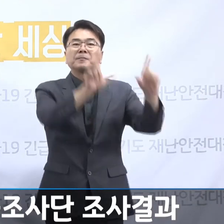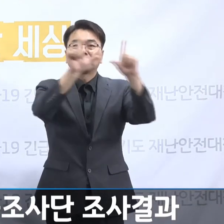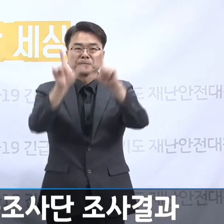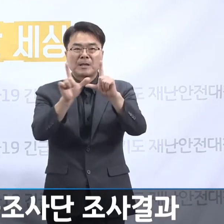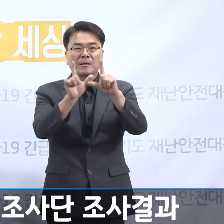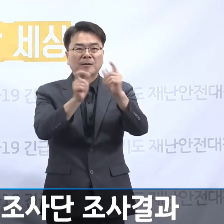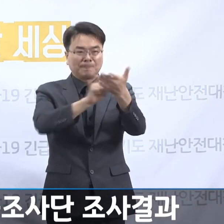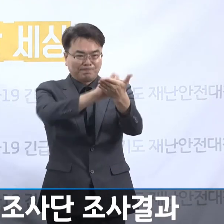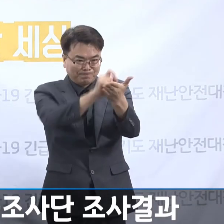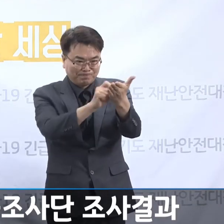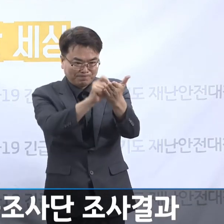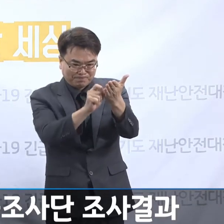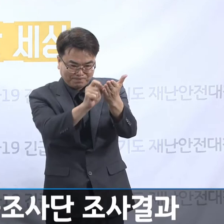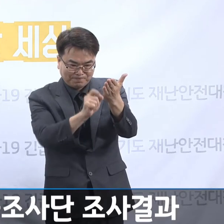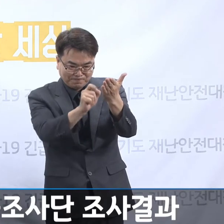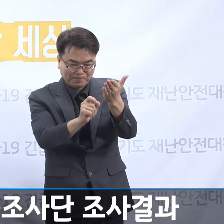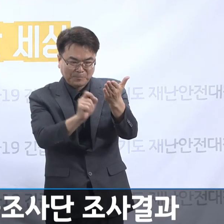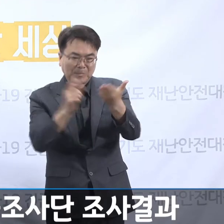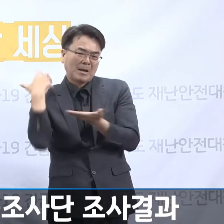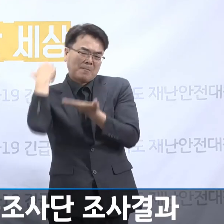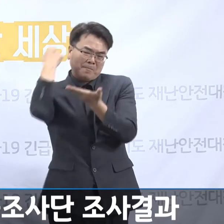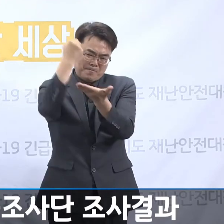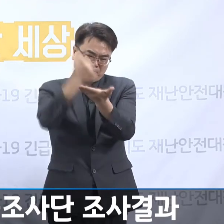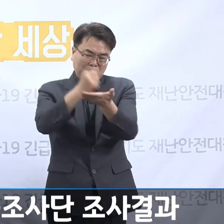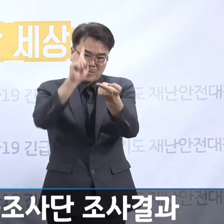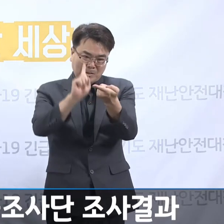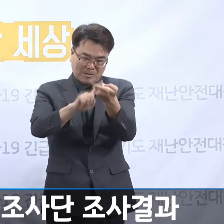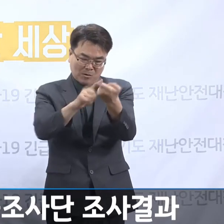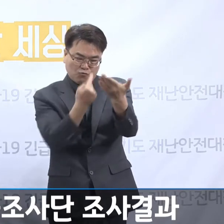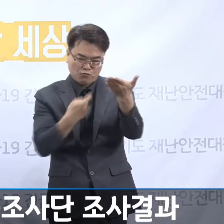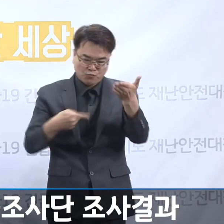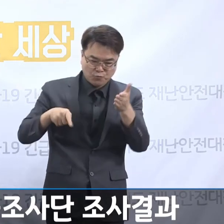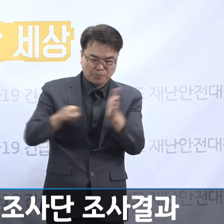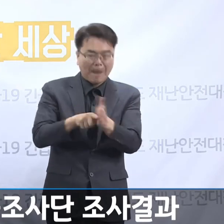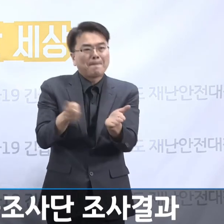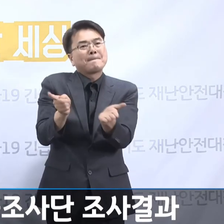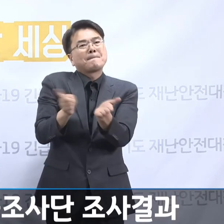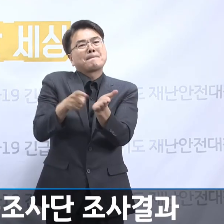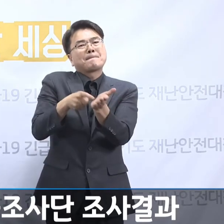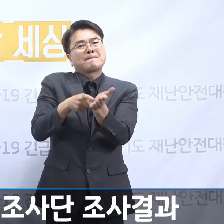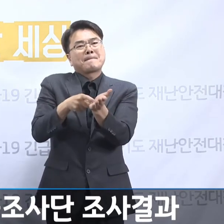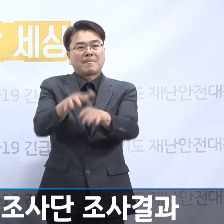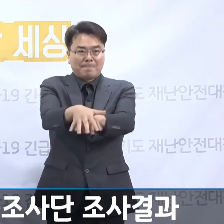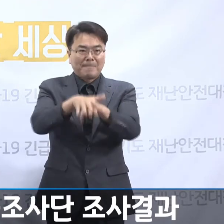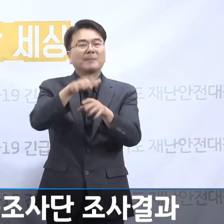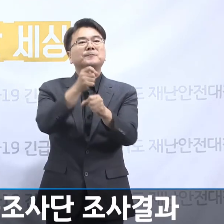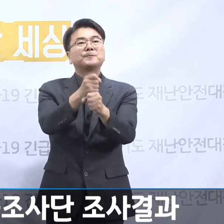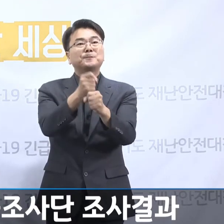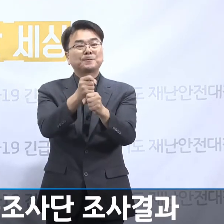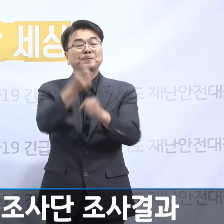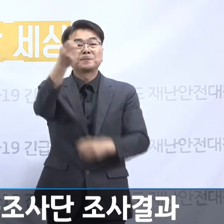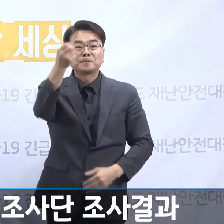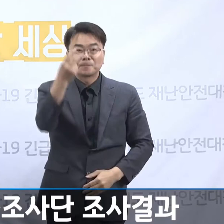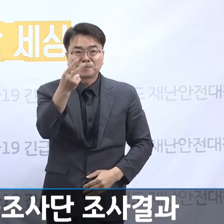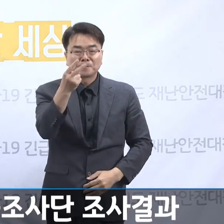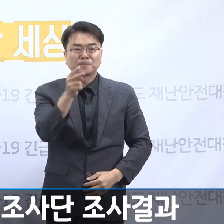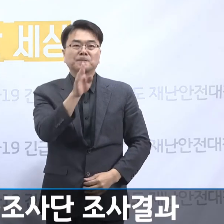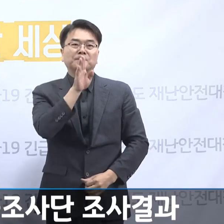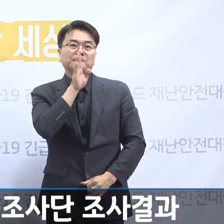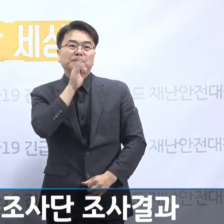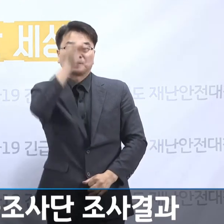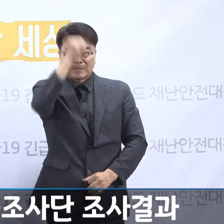기록이 소중히 보존되는 것을 위해서 긴급히 구성되었습니다. 그리고 단지